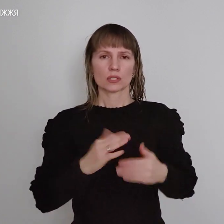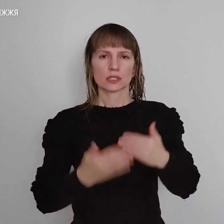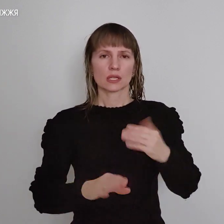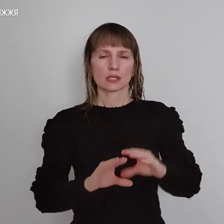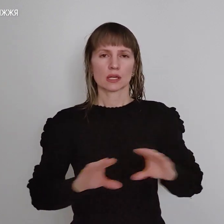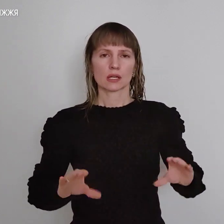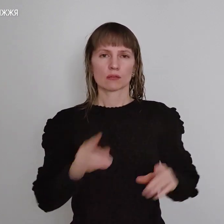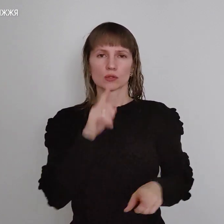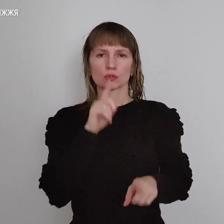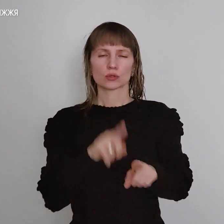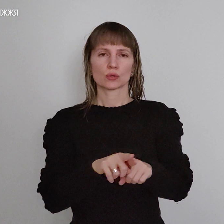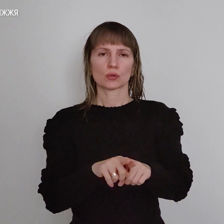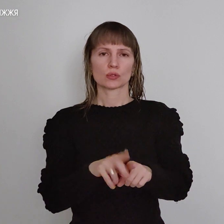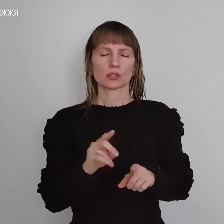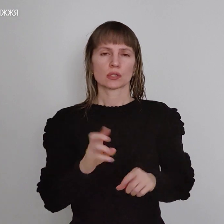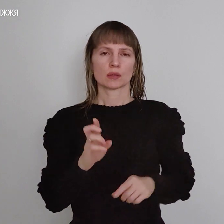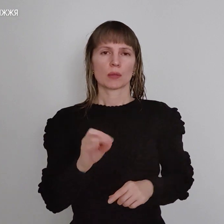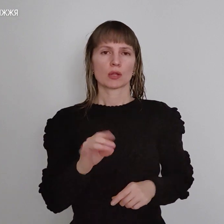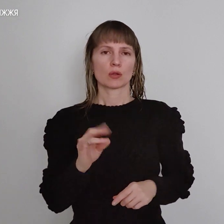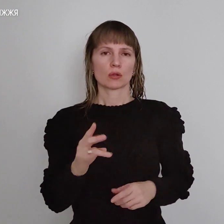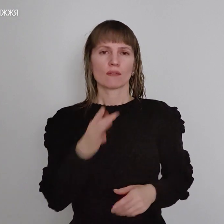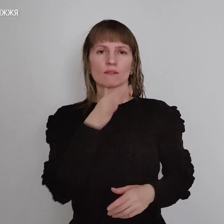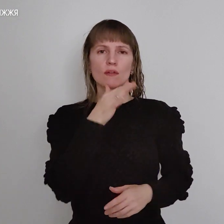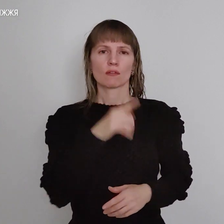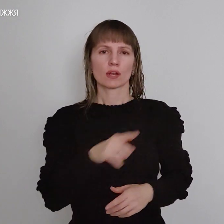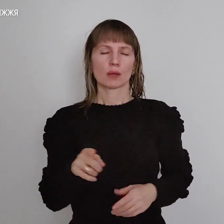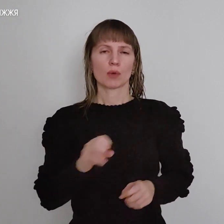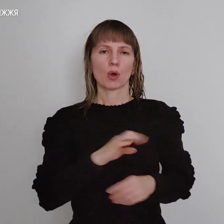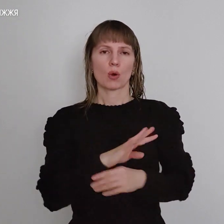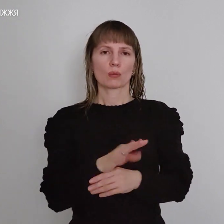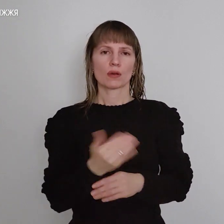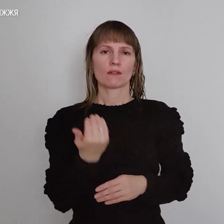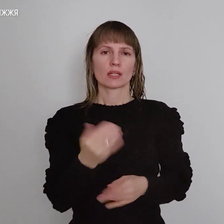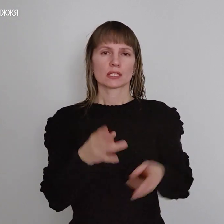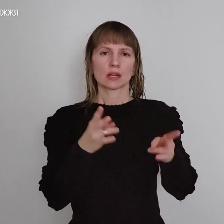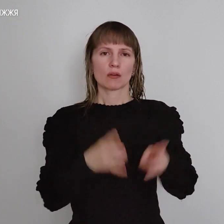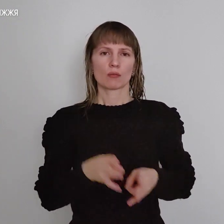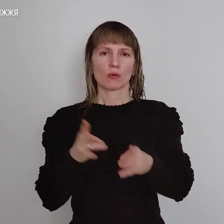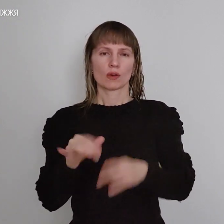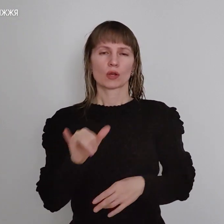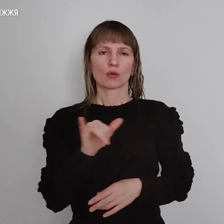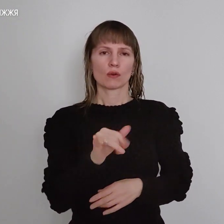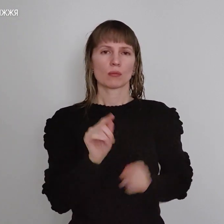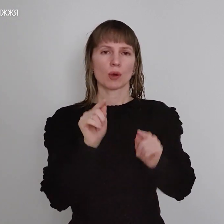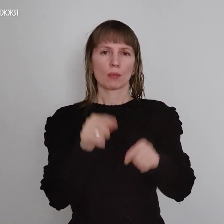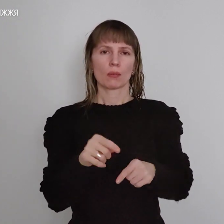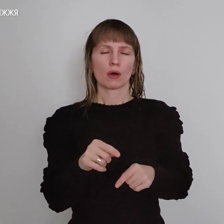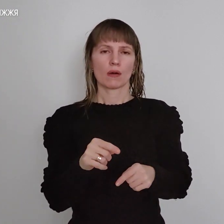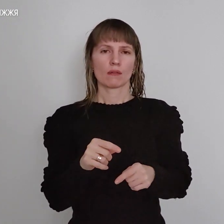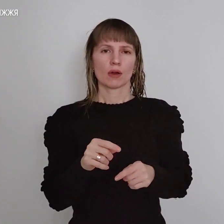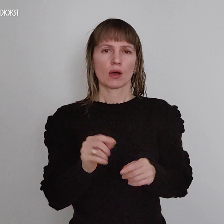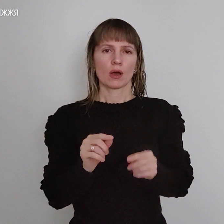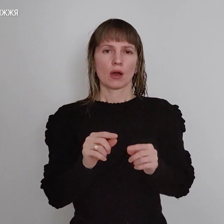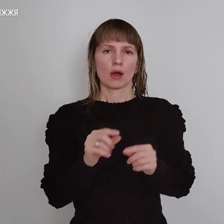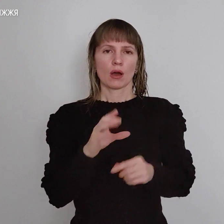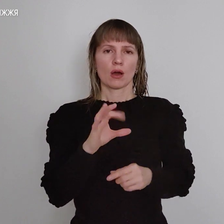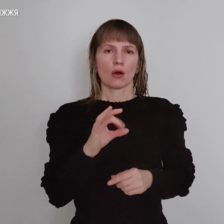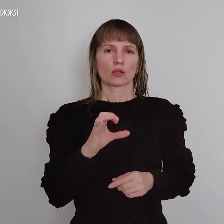укриття. у випадку, якщо під час обстрілу у вас травмували, і у вас попав осколок, якщо це